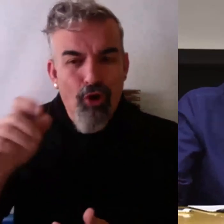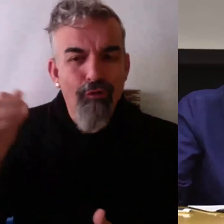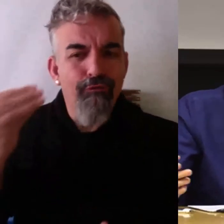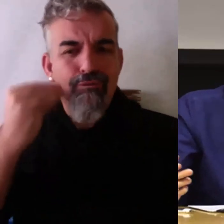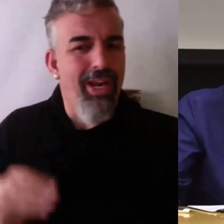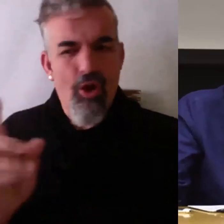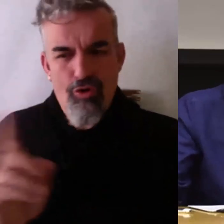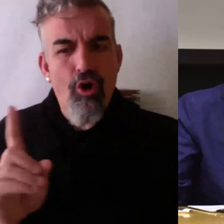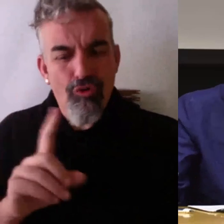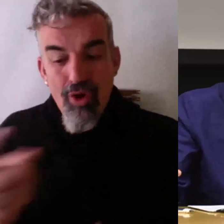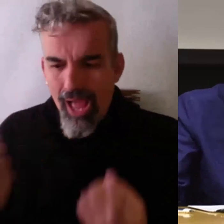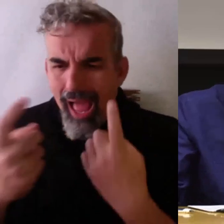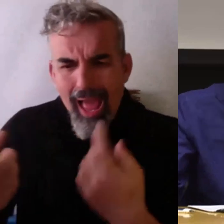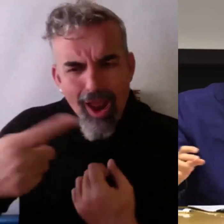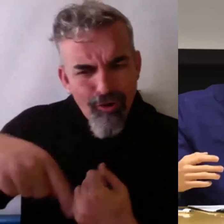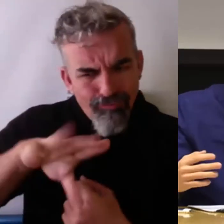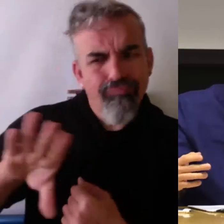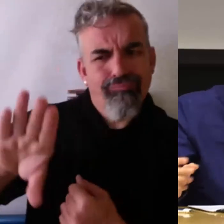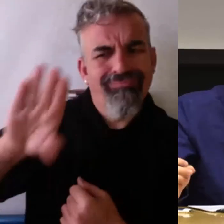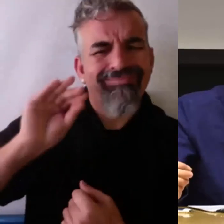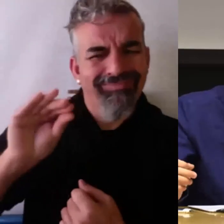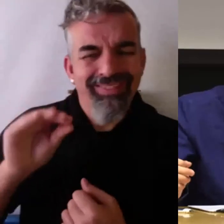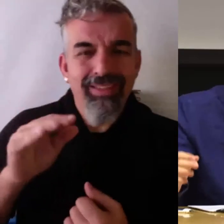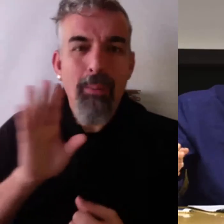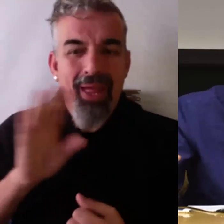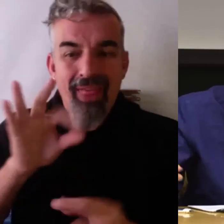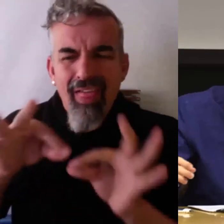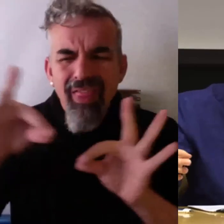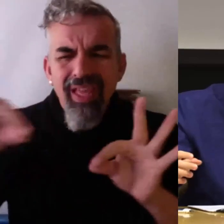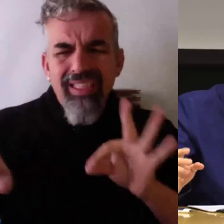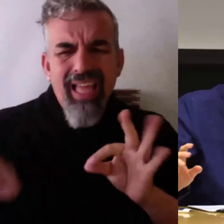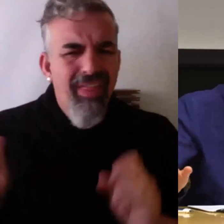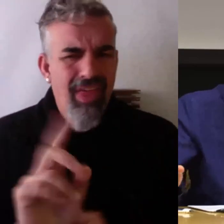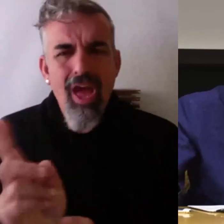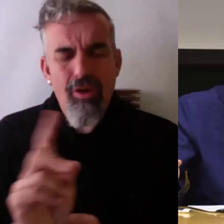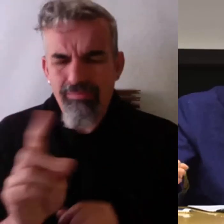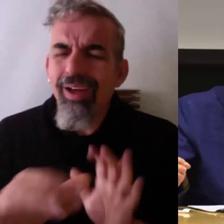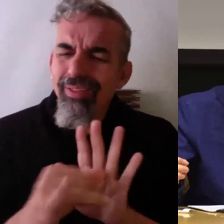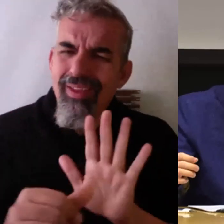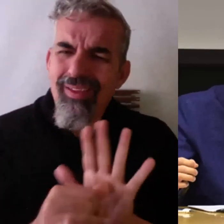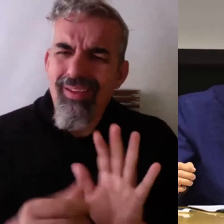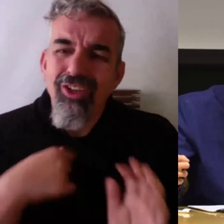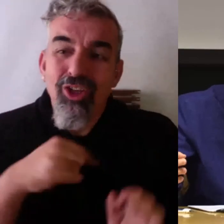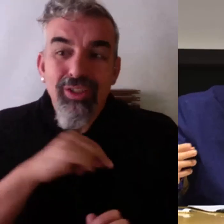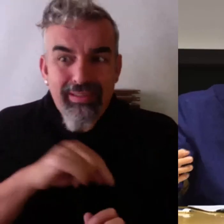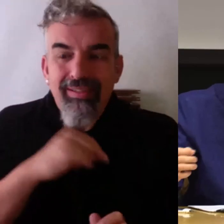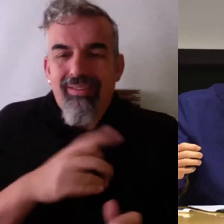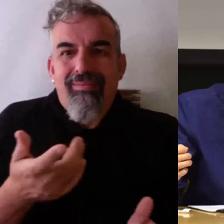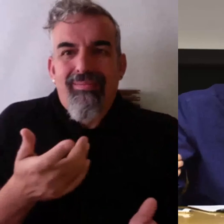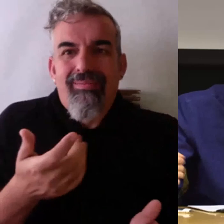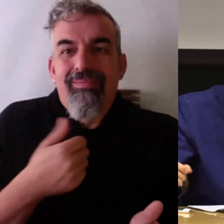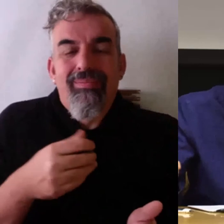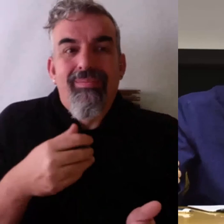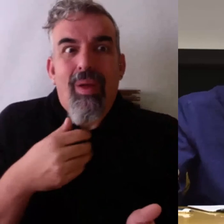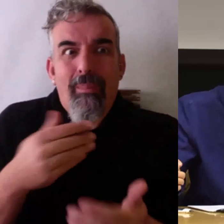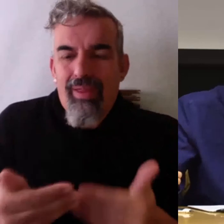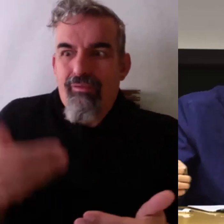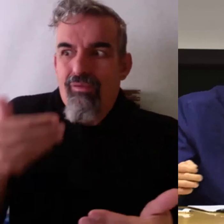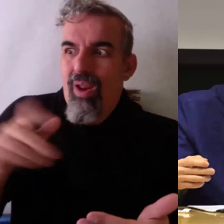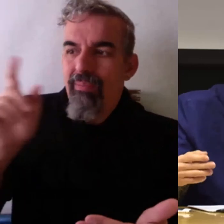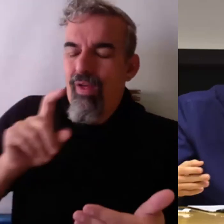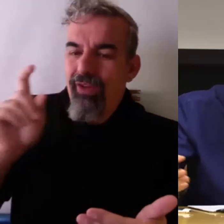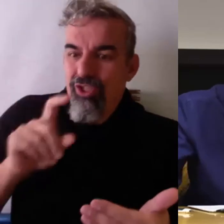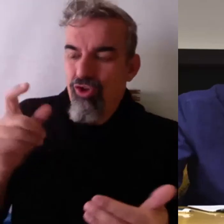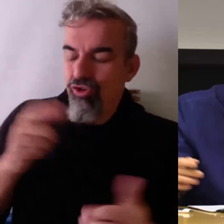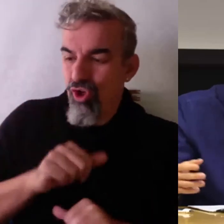es la sensación que me da a Oye, pues será que desde fuera parece que no nos estamos entrando a